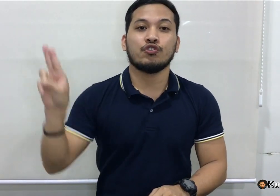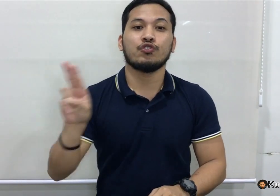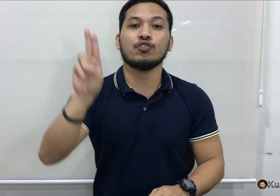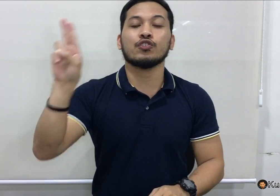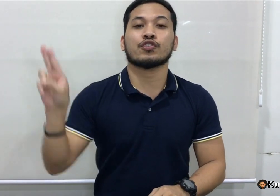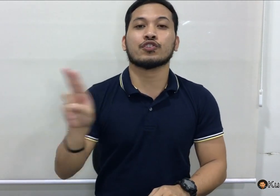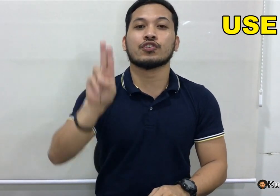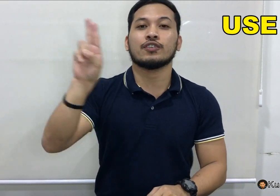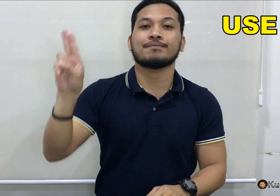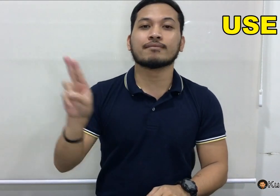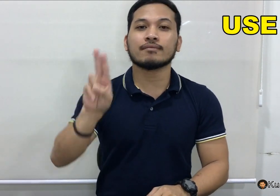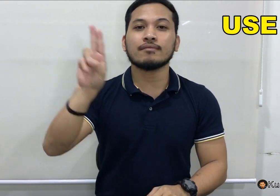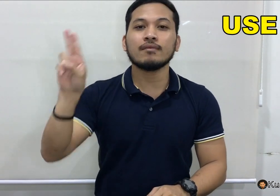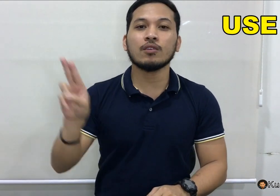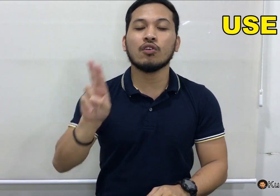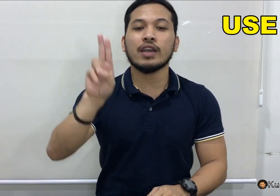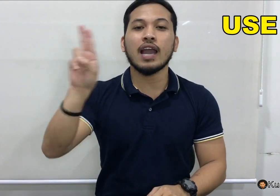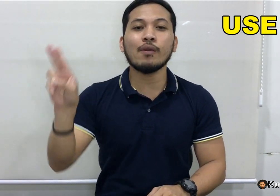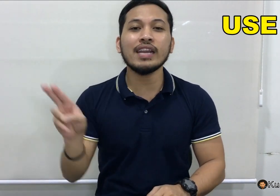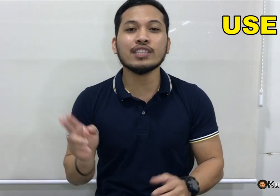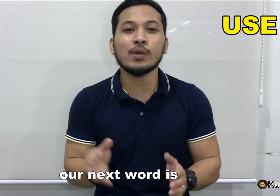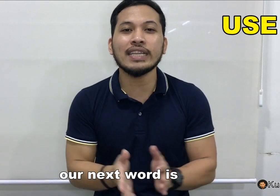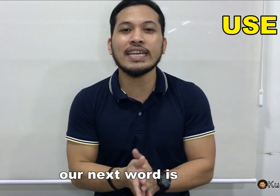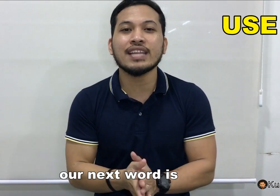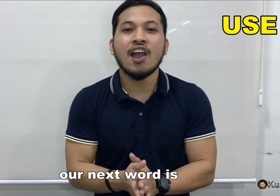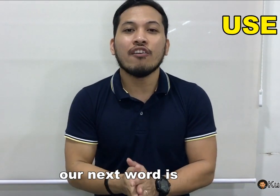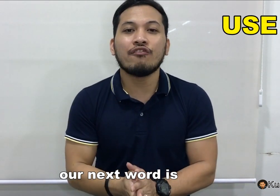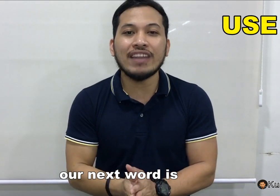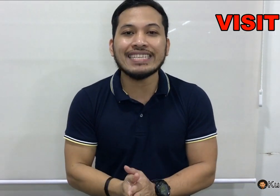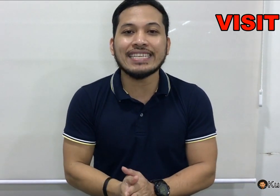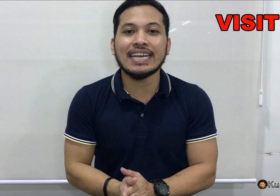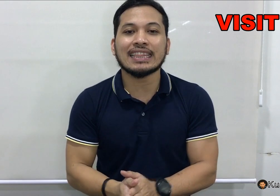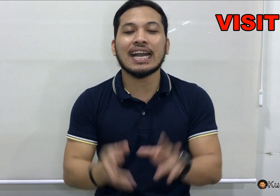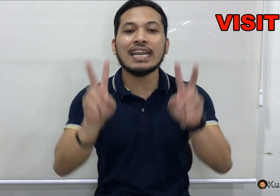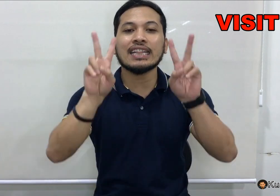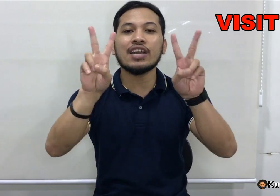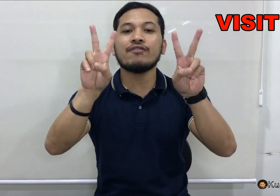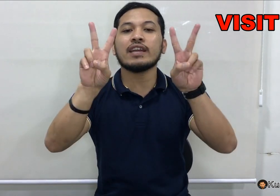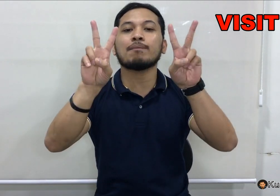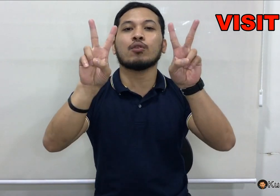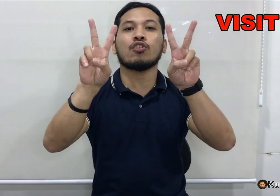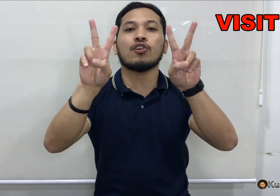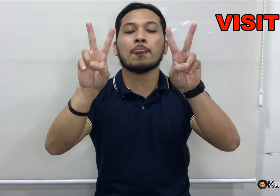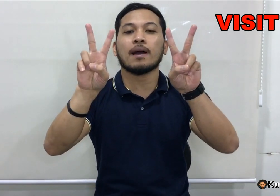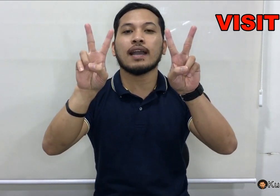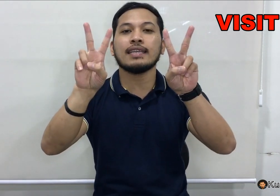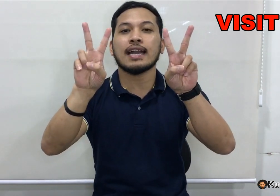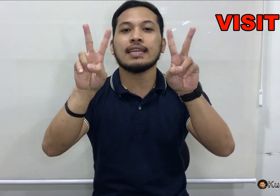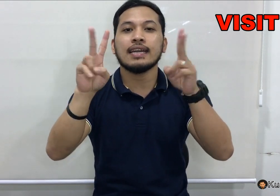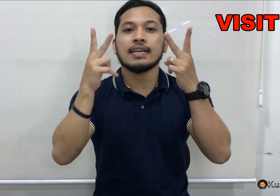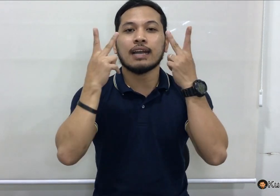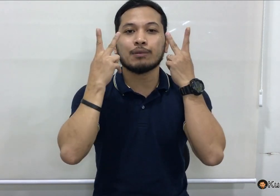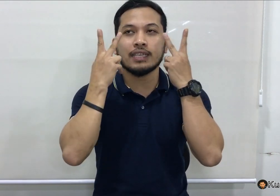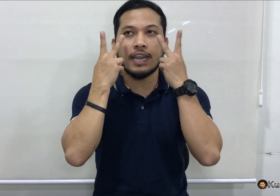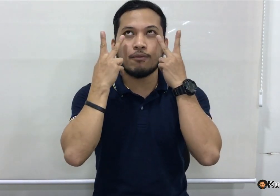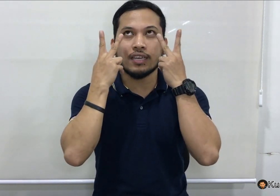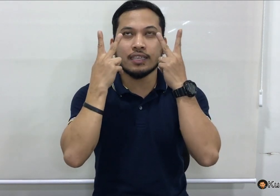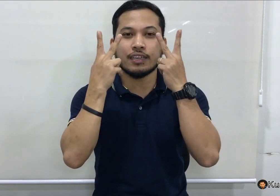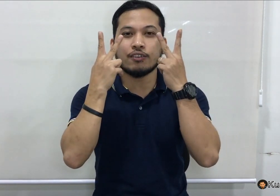Use. Okay, our next word is, visit. Naka letter V ka po. O, ganyan. Tapos, ilagay mo lang siya sa iyong